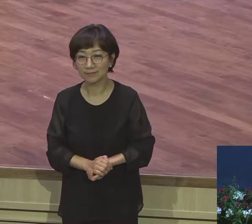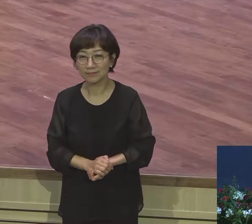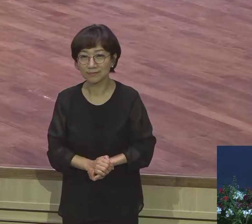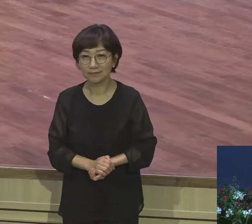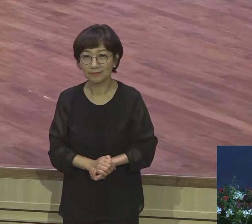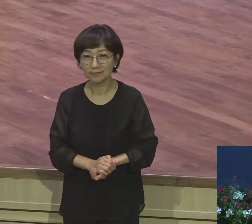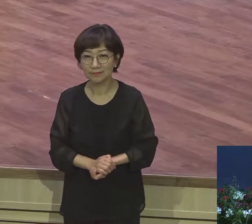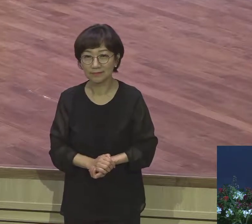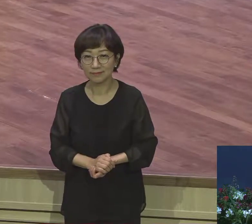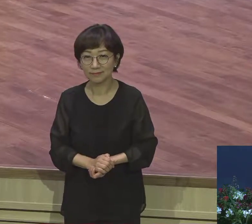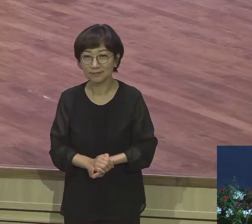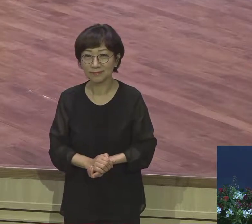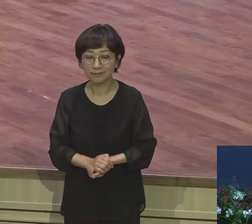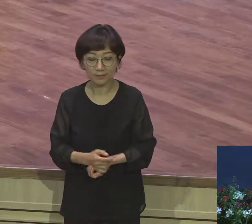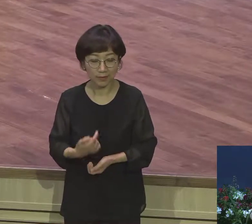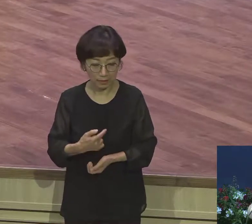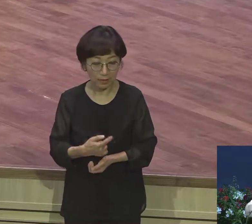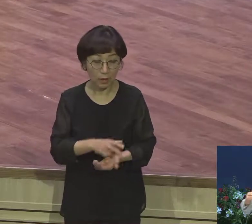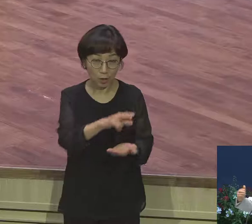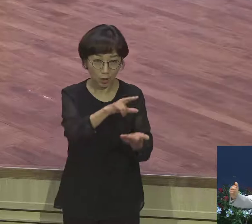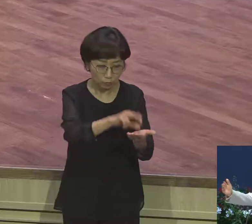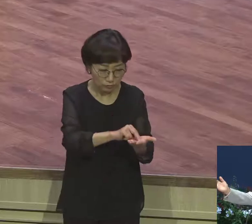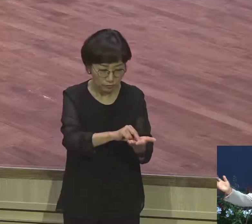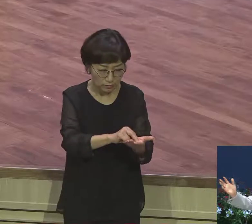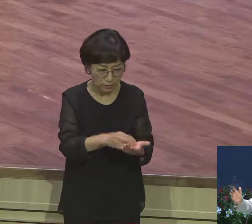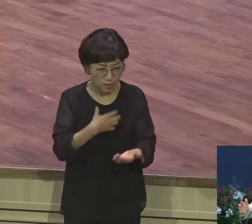기도하면 어떻게 다 몰아낸다